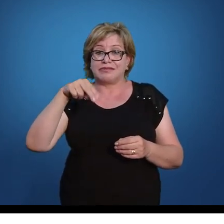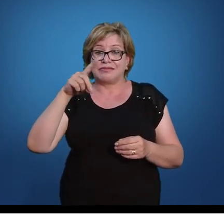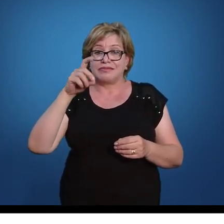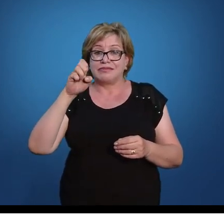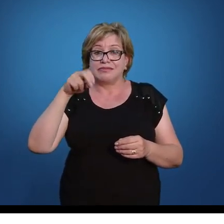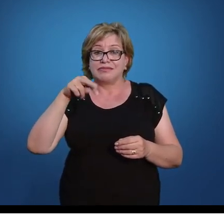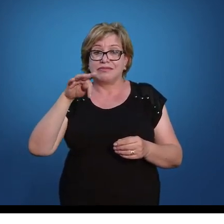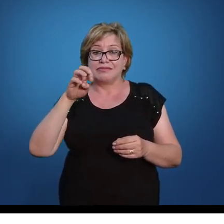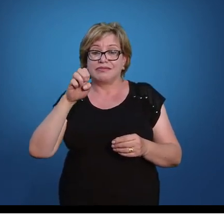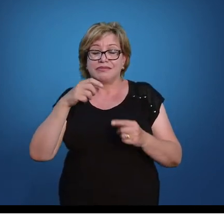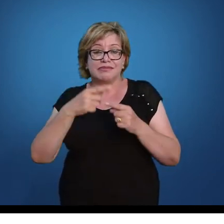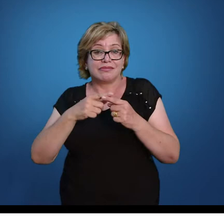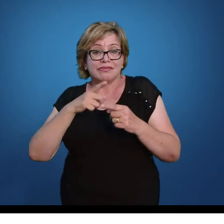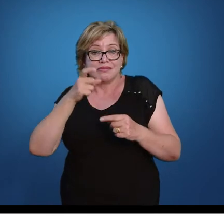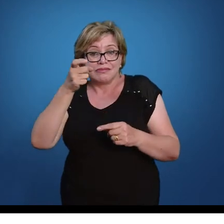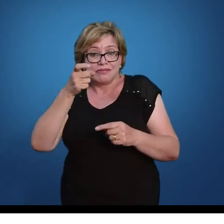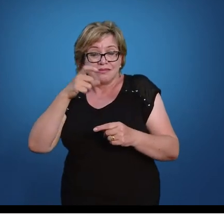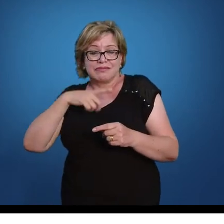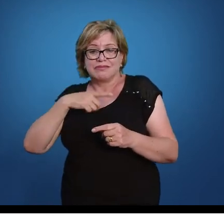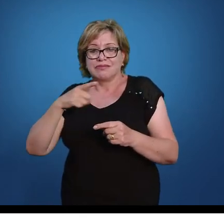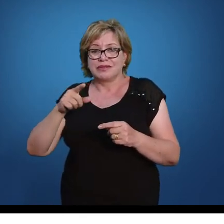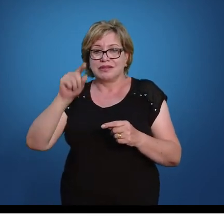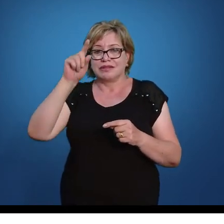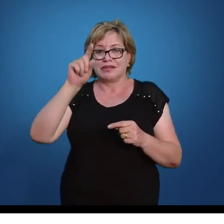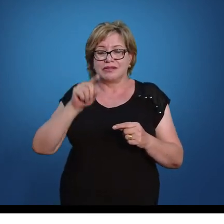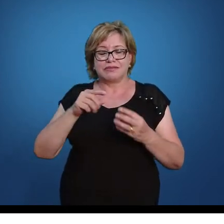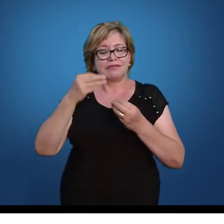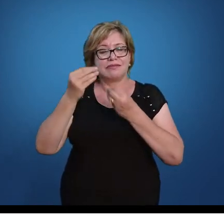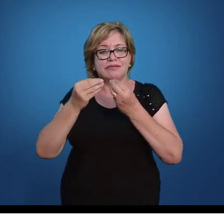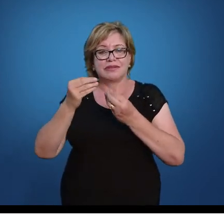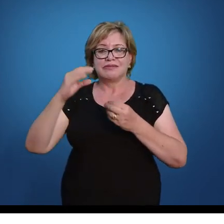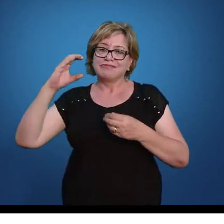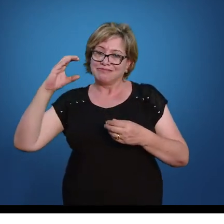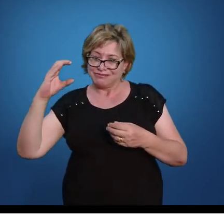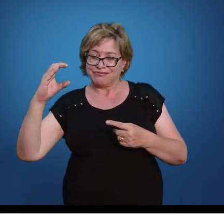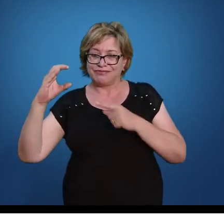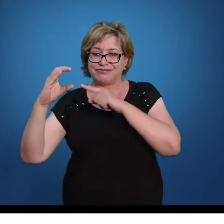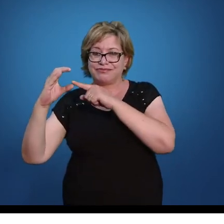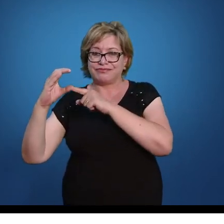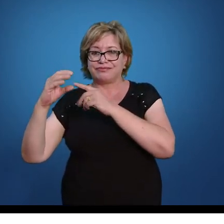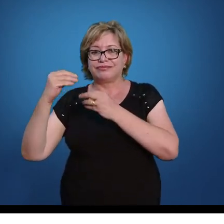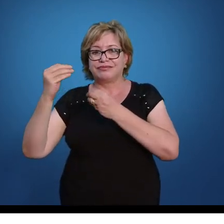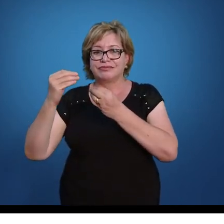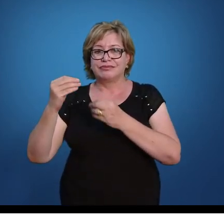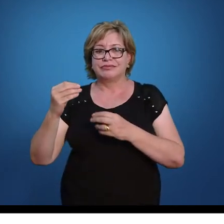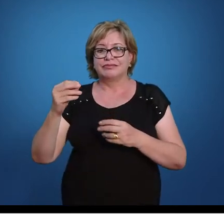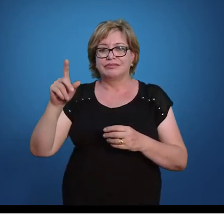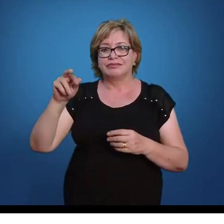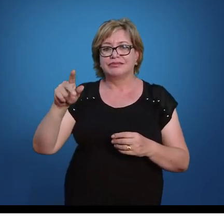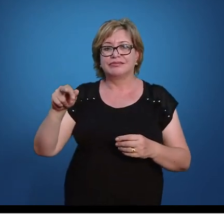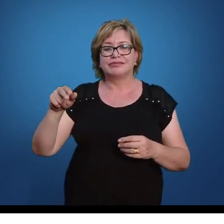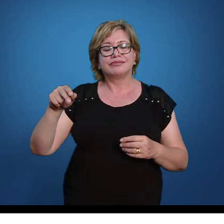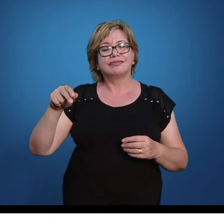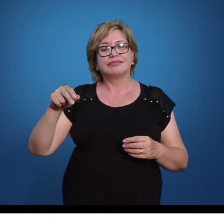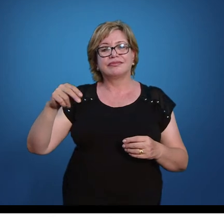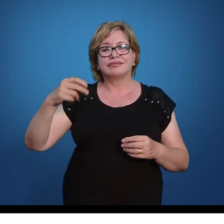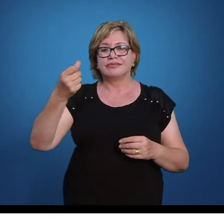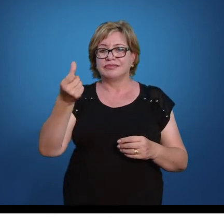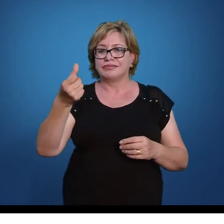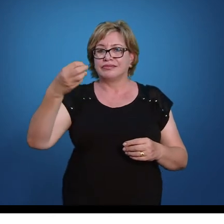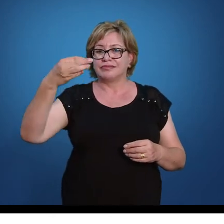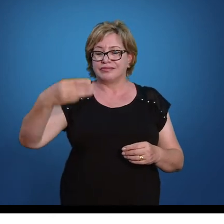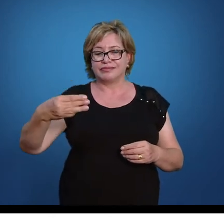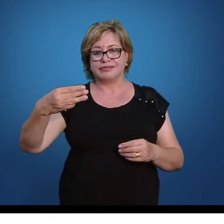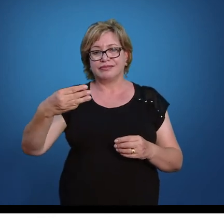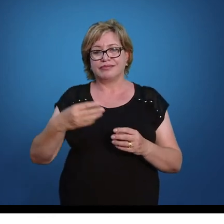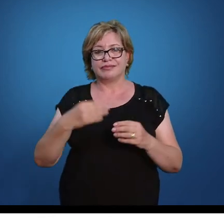tem X. Ele é sozinho. Então, ele é chamado de termo independente. Então, o C é igual a 63.